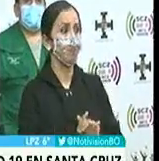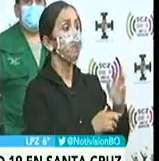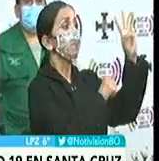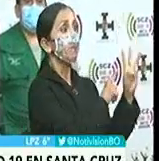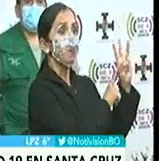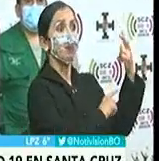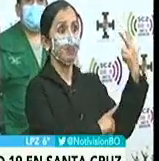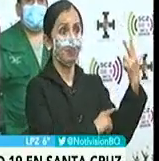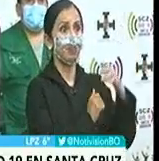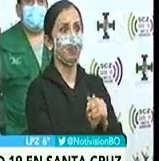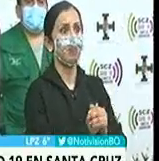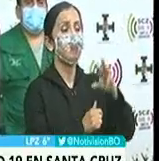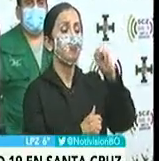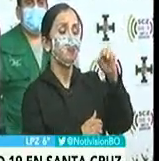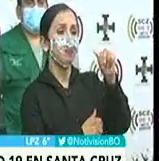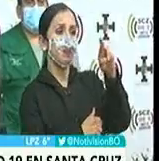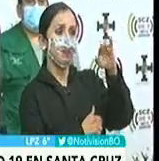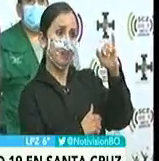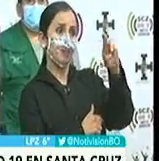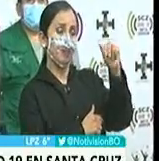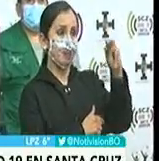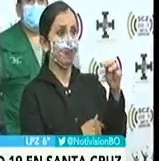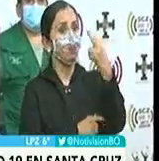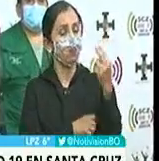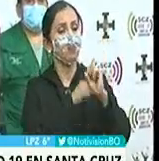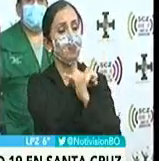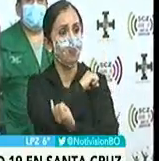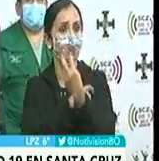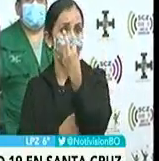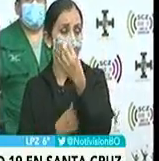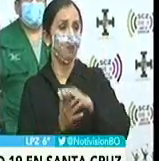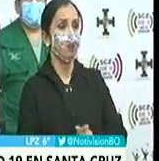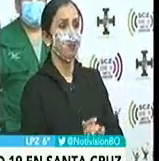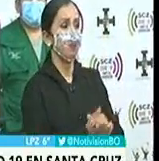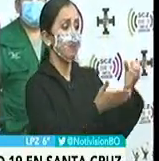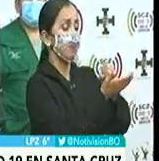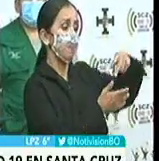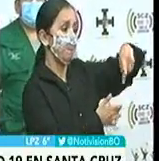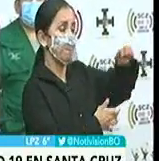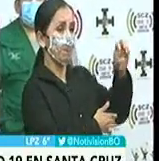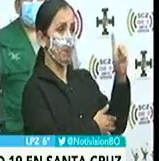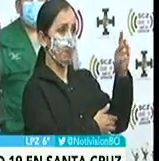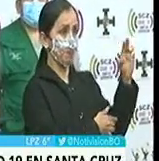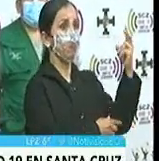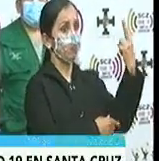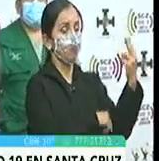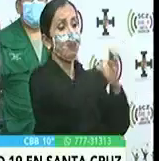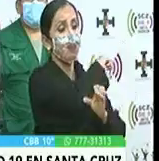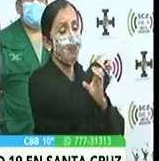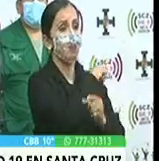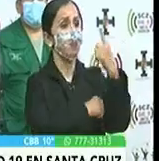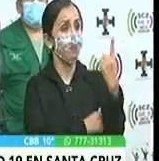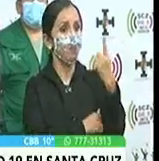Guarnes 3, Mairana 2, San Julián 2, San Pedro 2, Camiri 1,